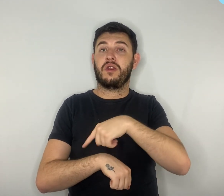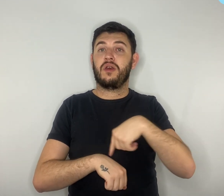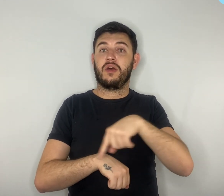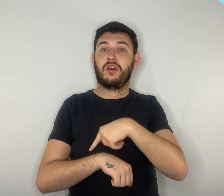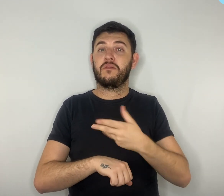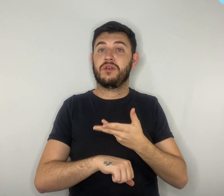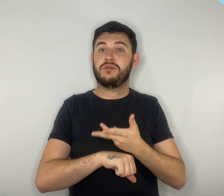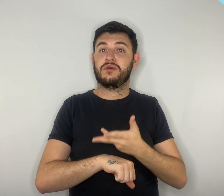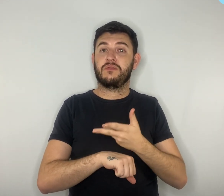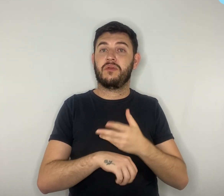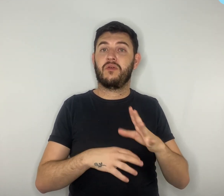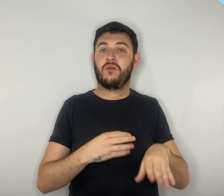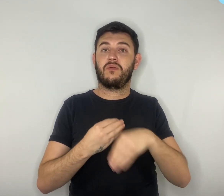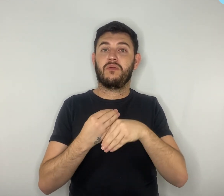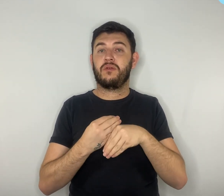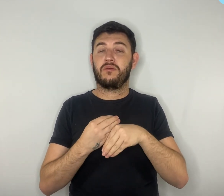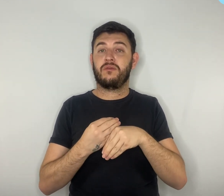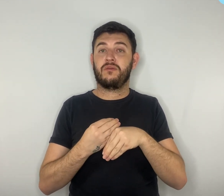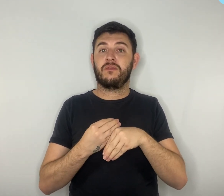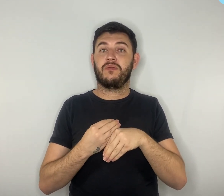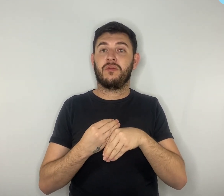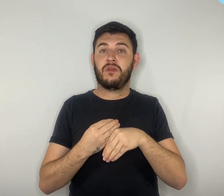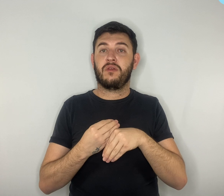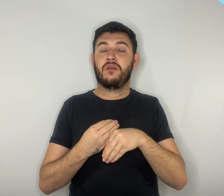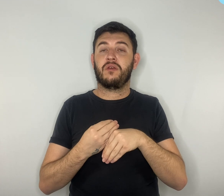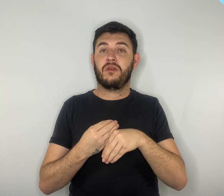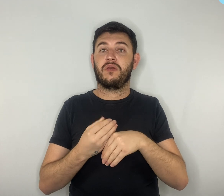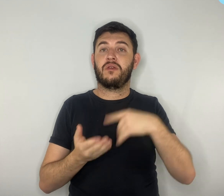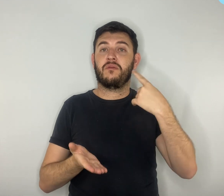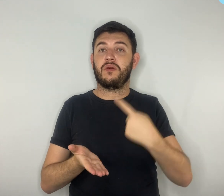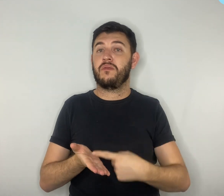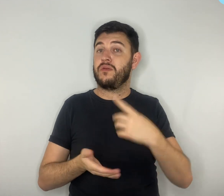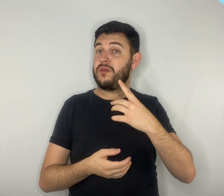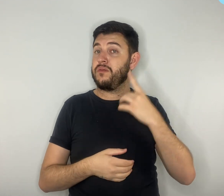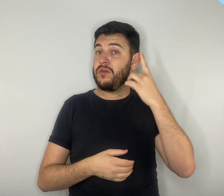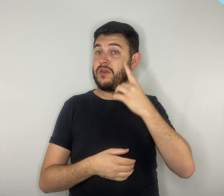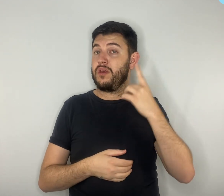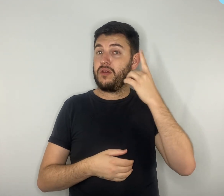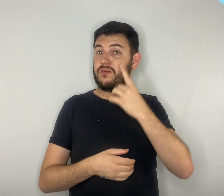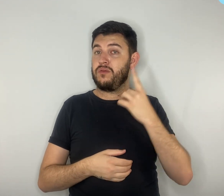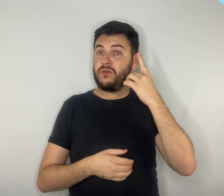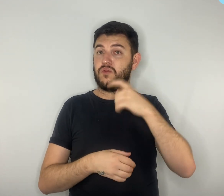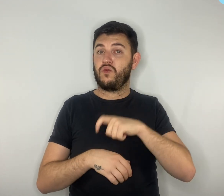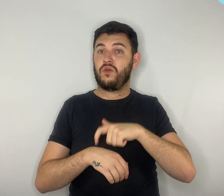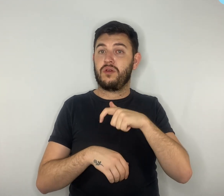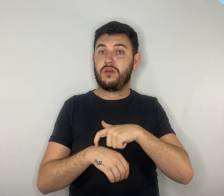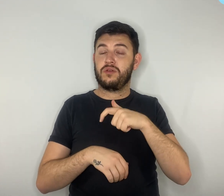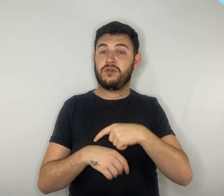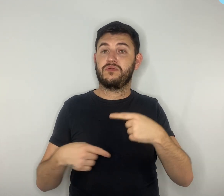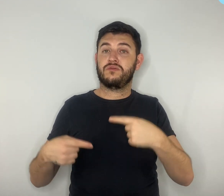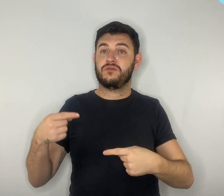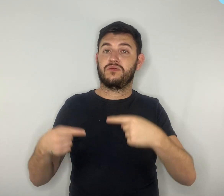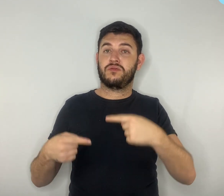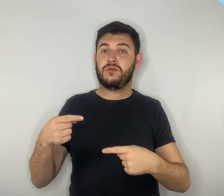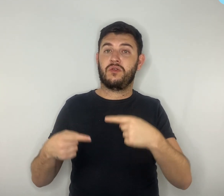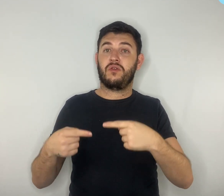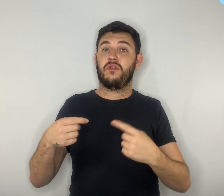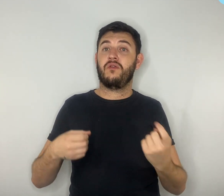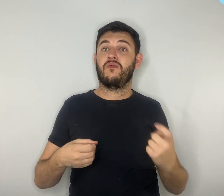formativos estabelecida pelos deputados durante a tramitação também voltou a ser de 600